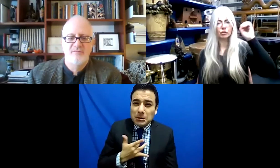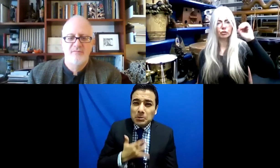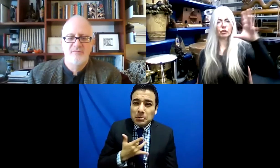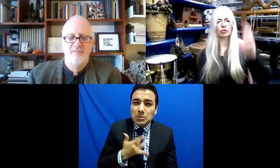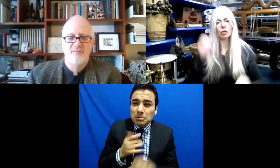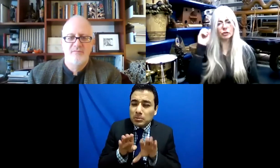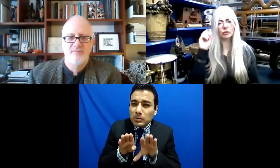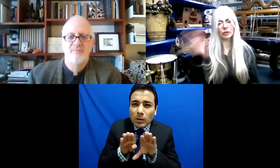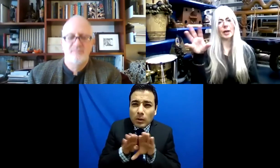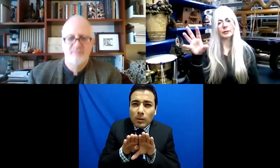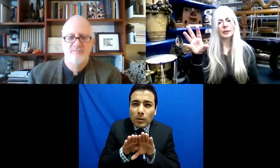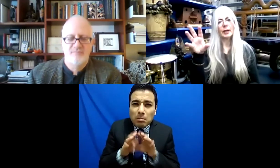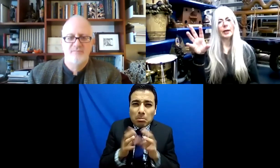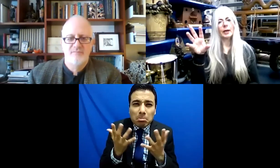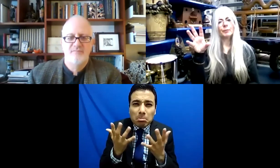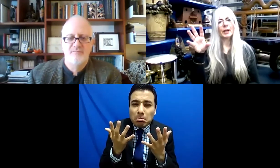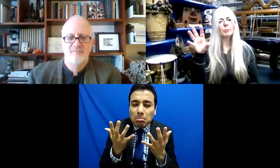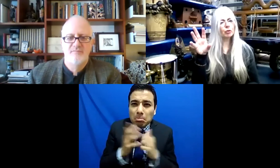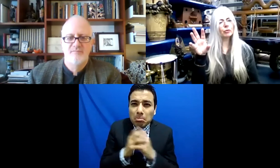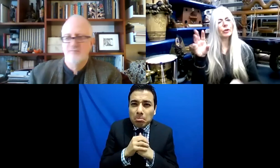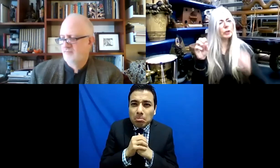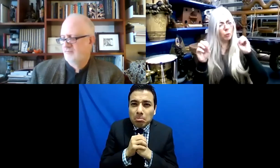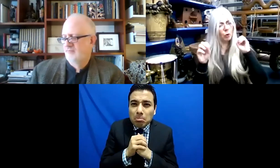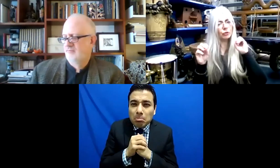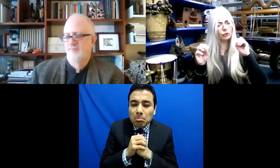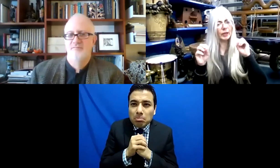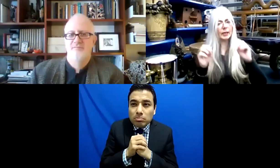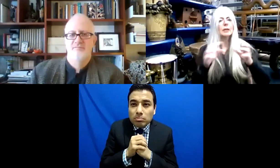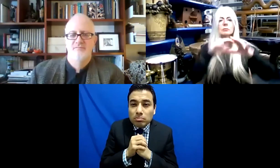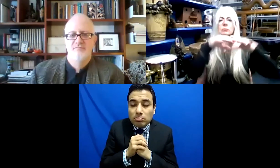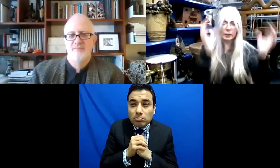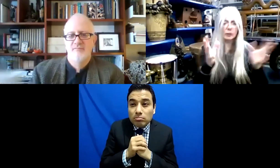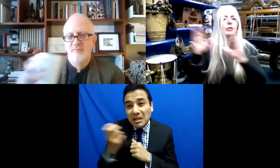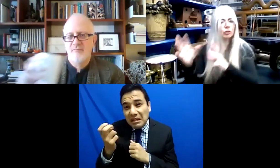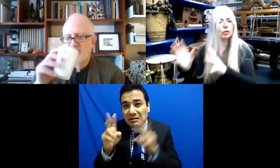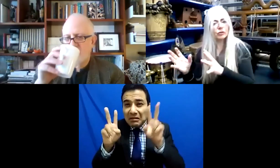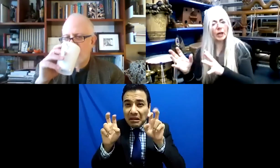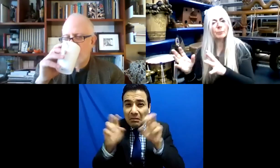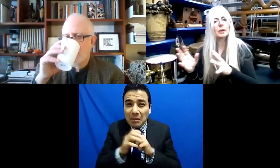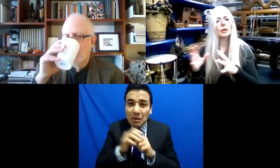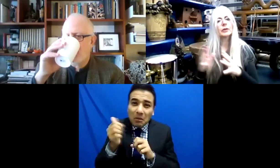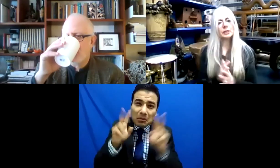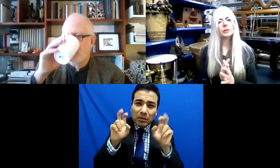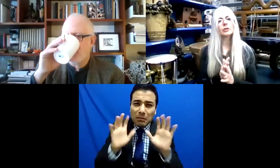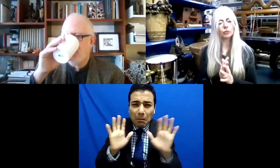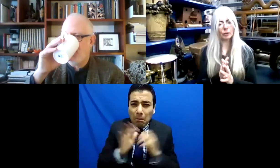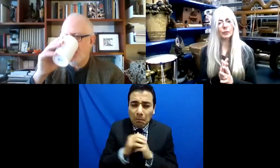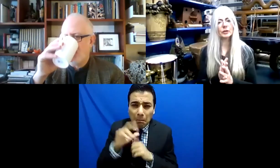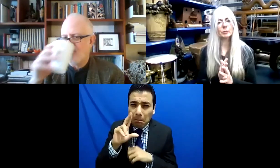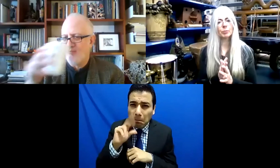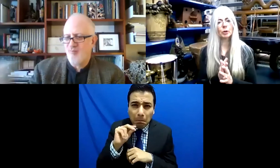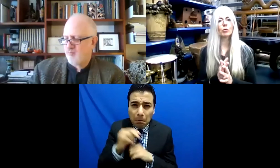que es esto o lo otro. Y no sé si quiero decir que es